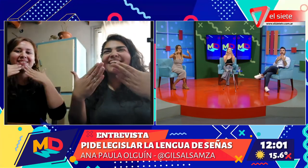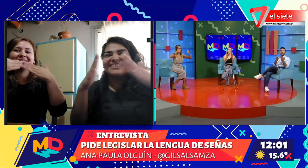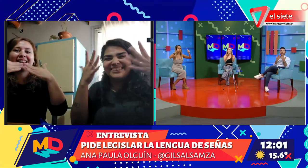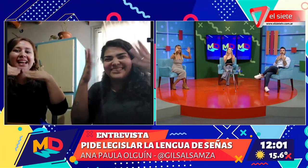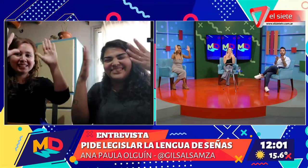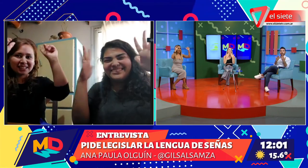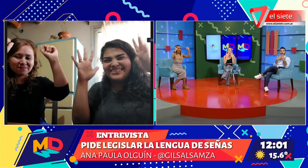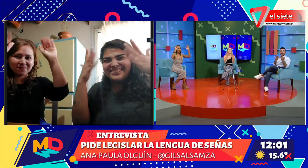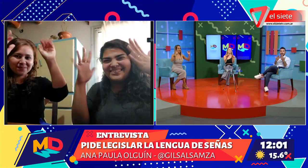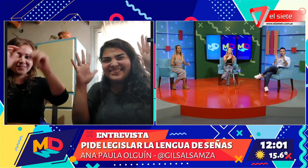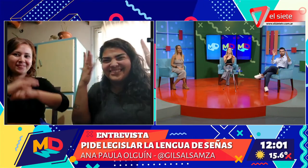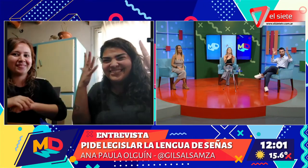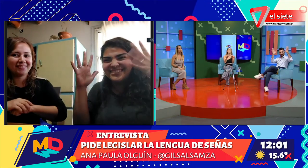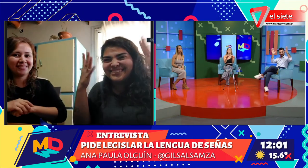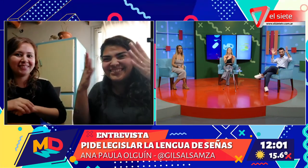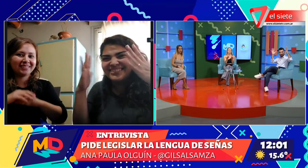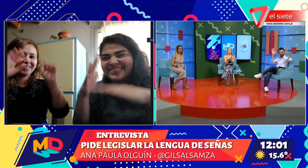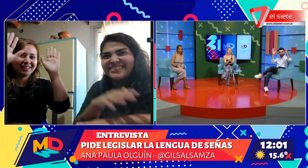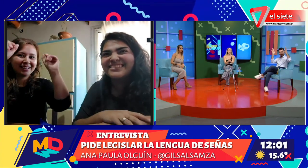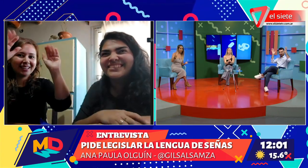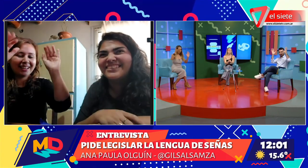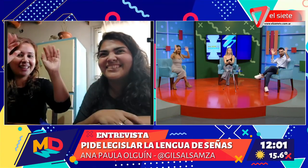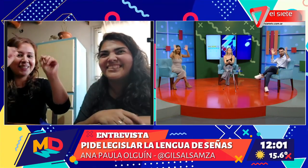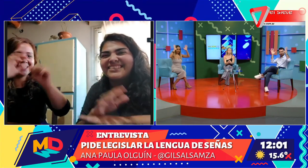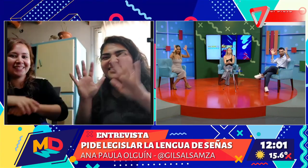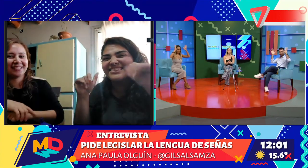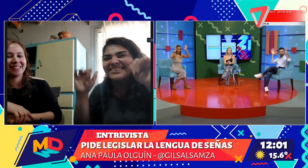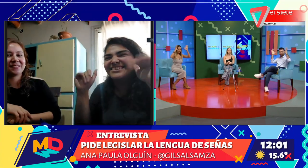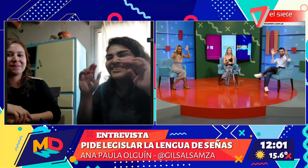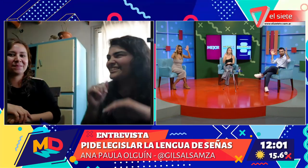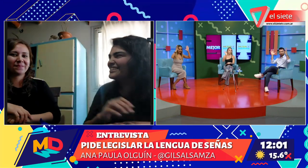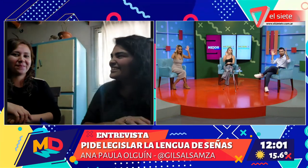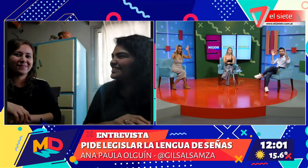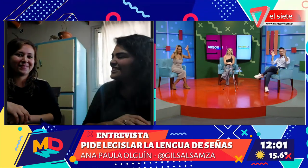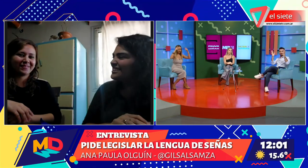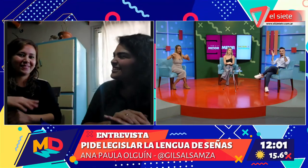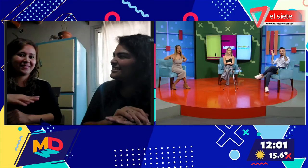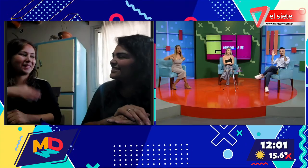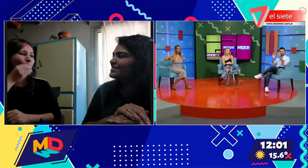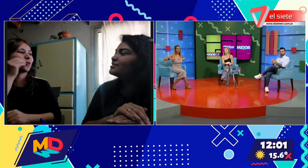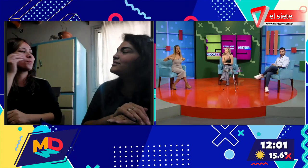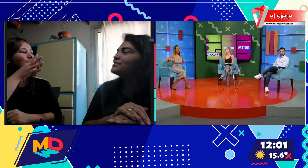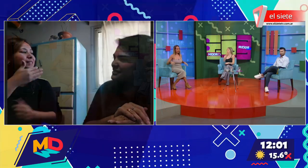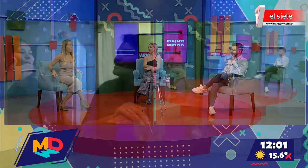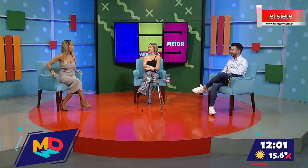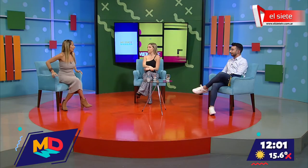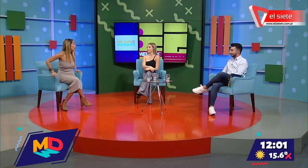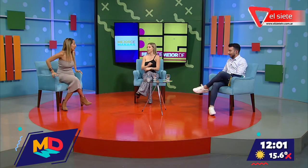chicas. Te agradecemos muchísimo. Gracias, Besos. Ana, Fátima, besos grandes. Muchísimas gracias. Bueno, qué lindo poder contar. Importante.